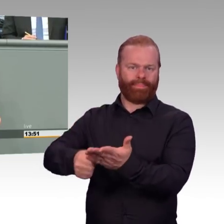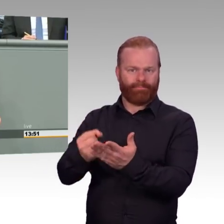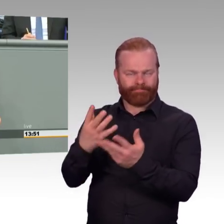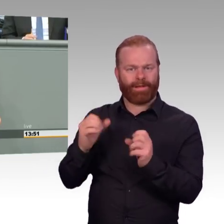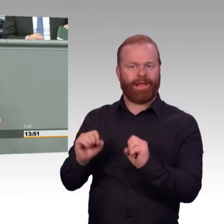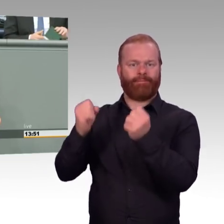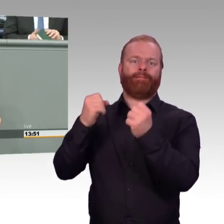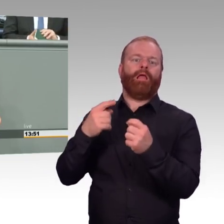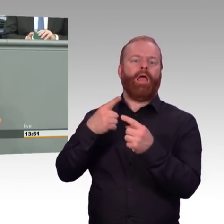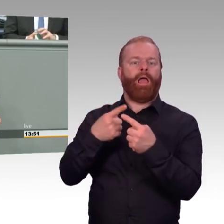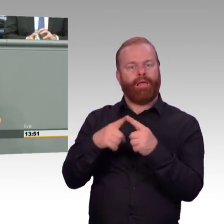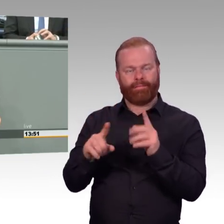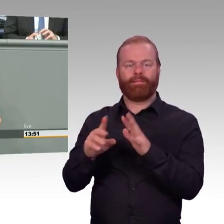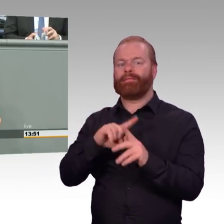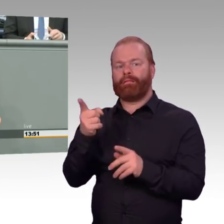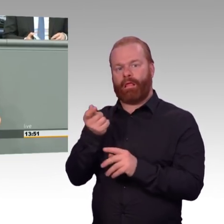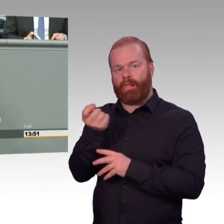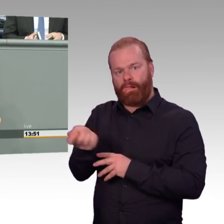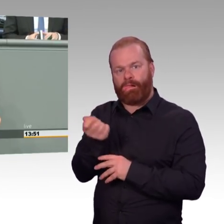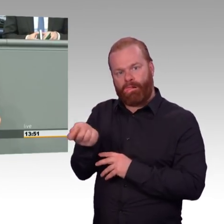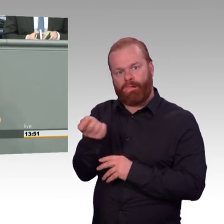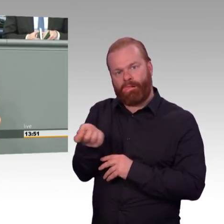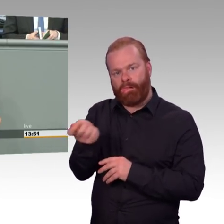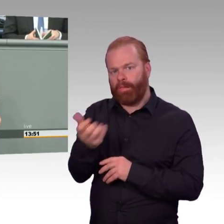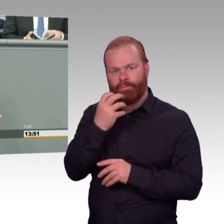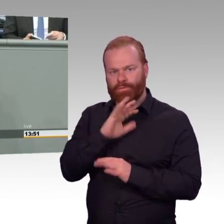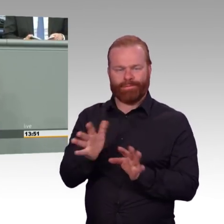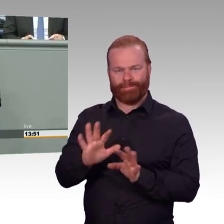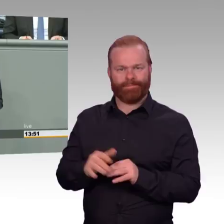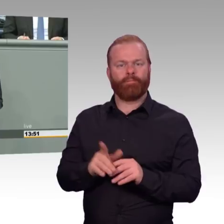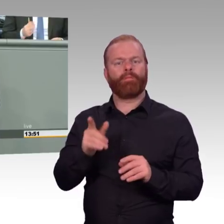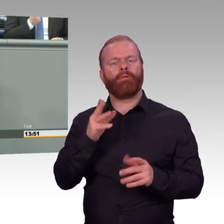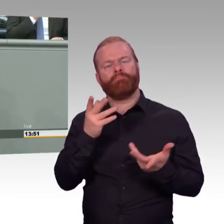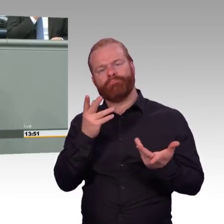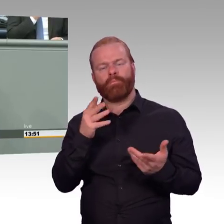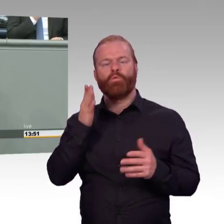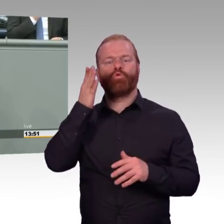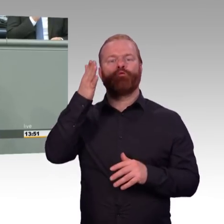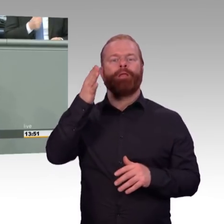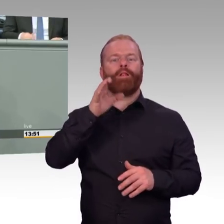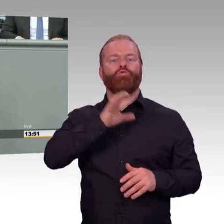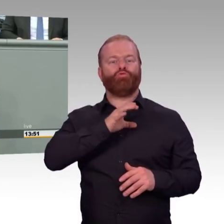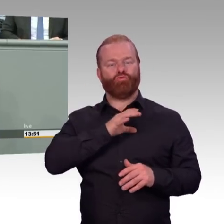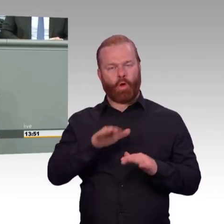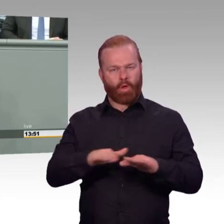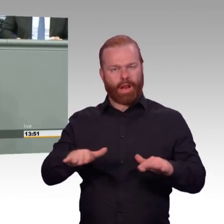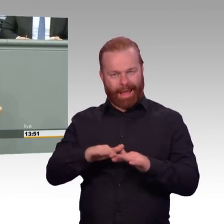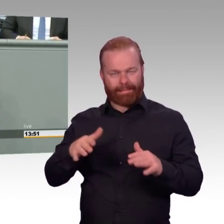in Ihrem Antrag, dass die Kommission bis 2022 eine Reduzierung bei der Braunkohle um 5 GW und bei